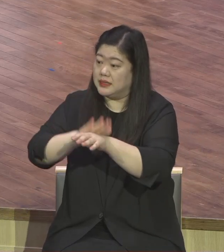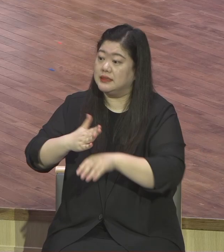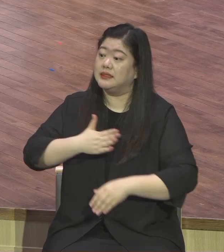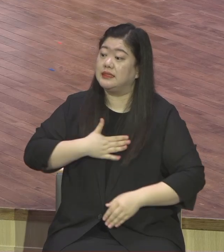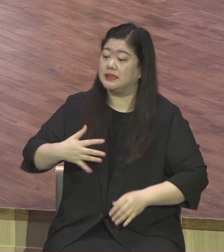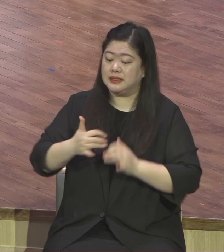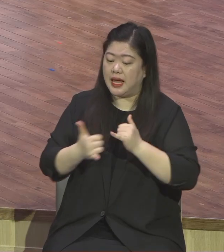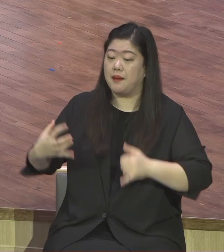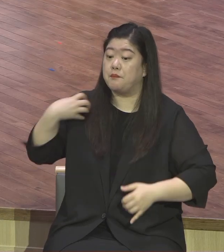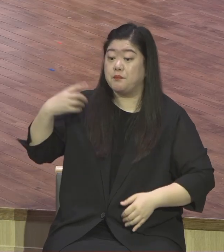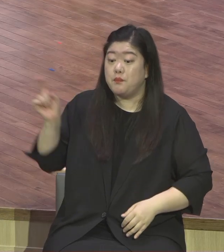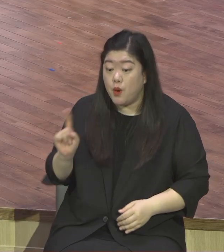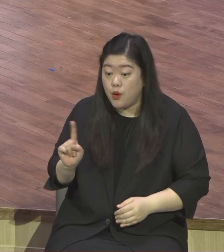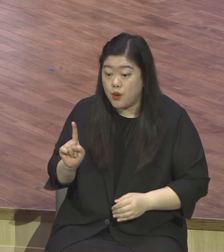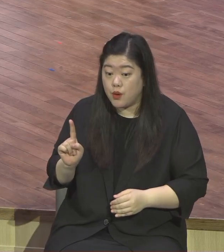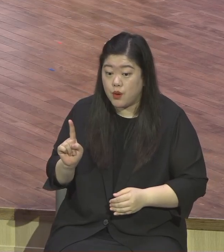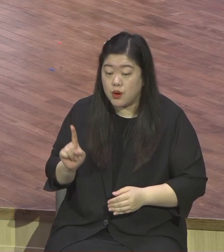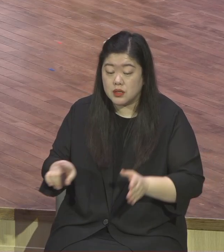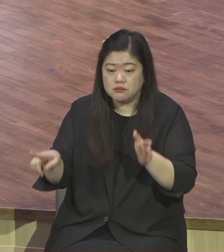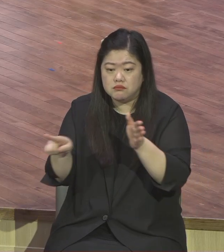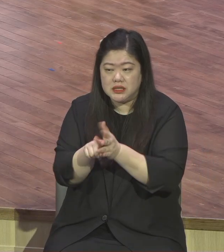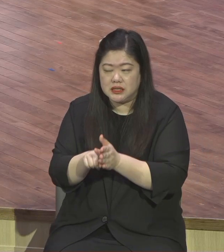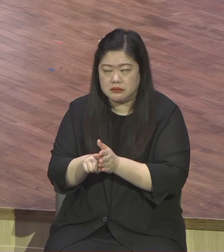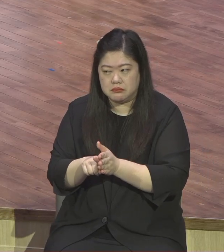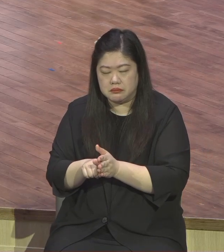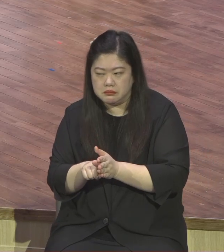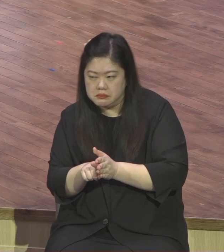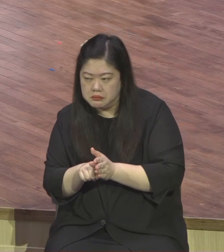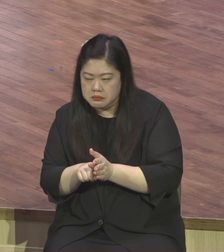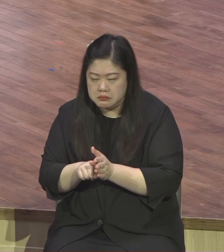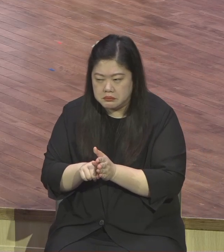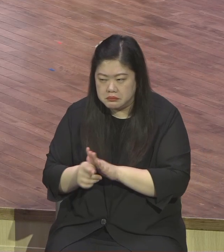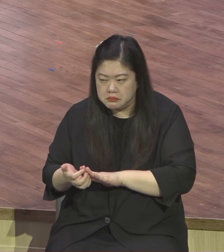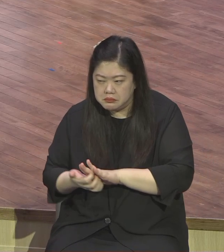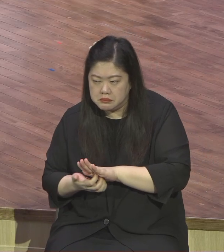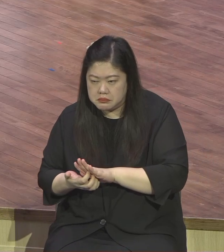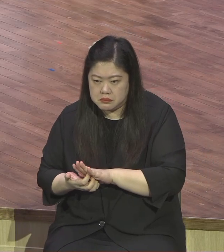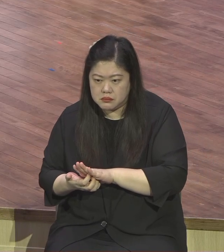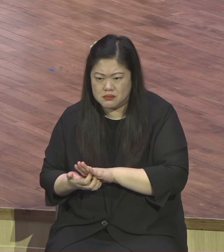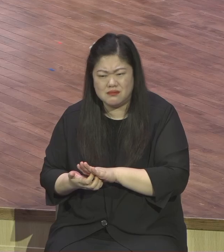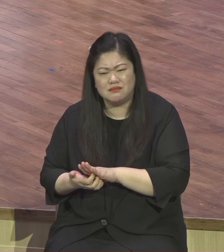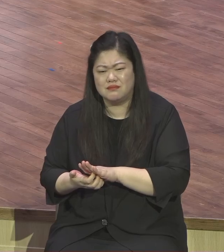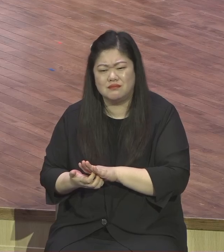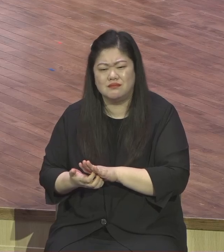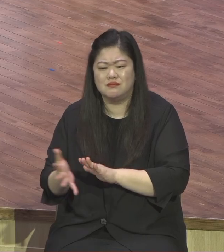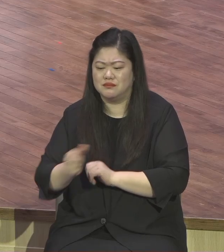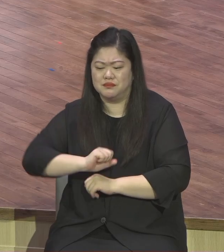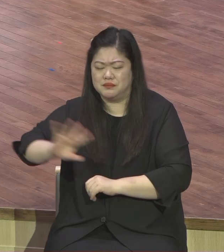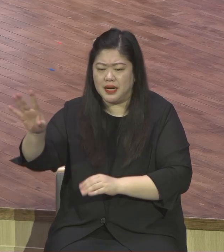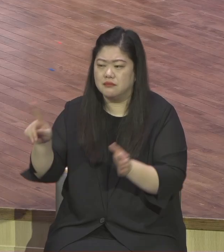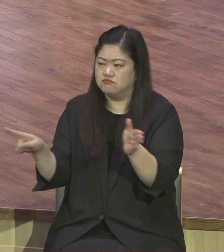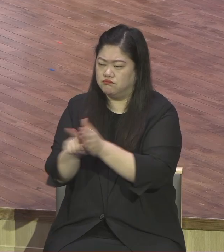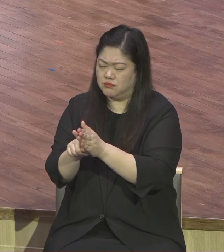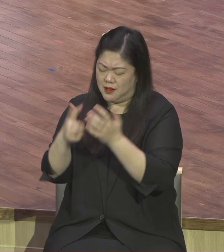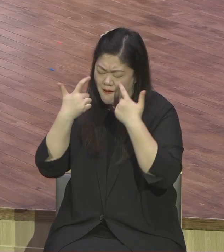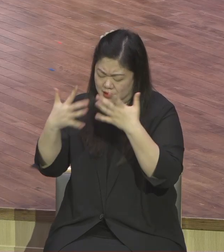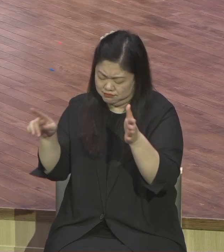아니라 절대적 믿음을 가지는 것이다 그렇게 말씀했어요 IQ 200도 안 되는 머리 가지고 자꾸